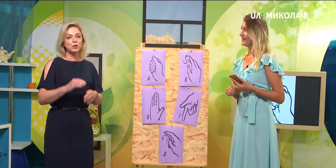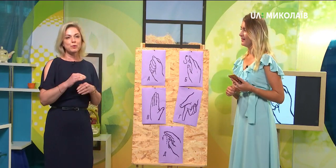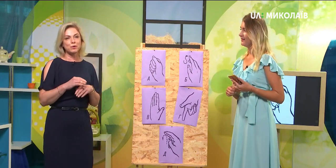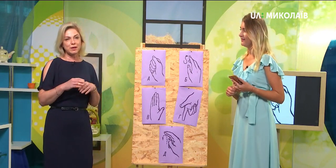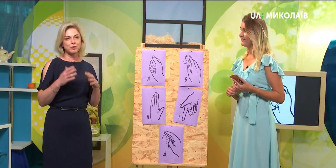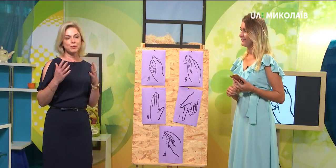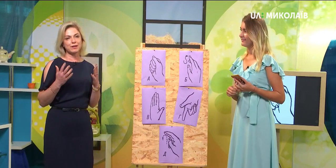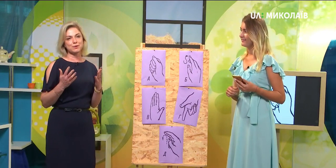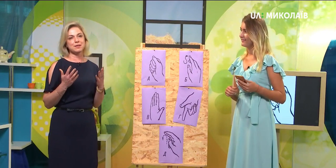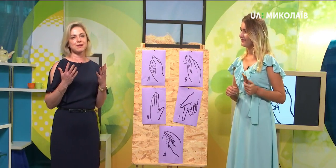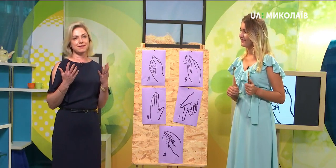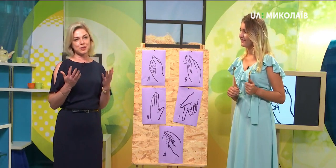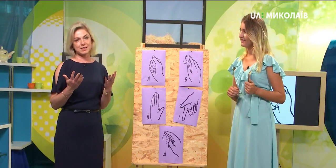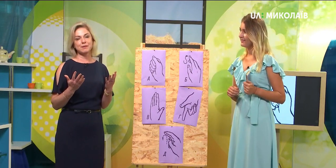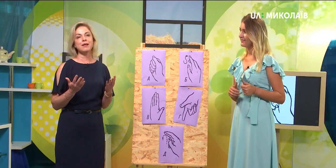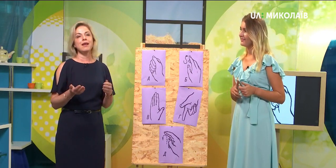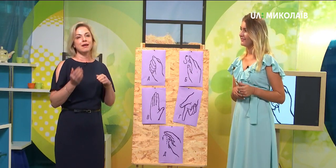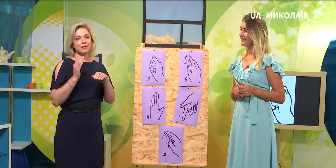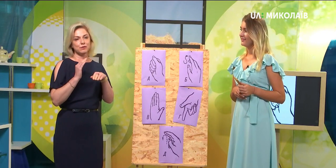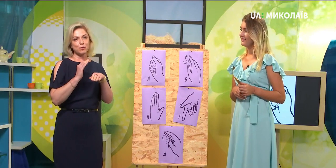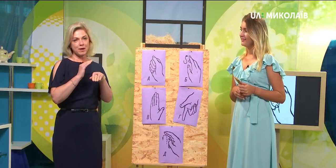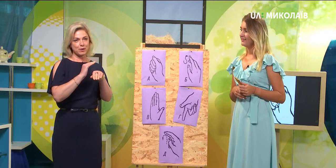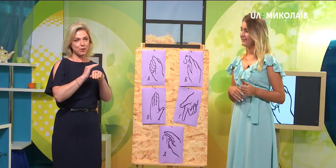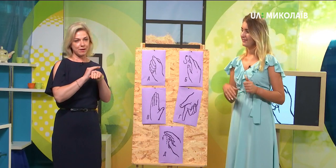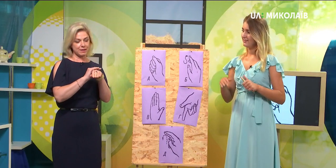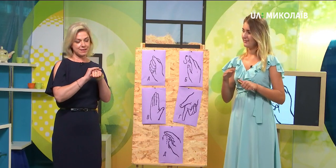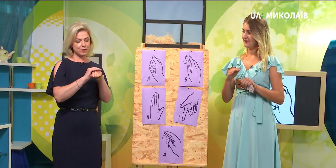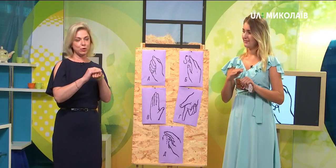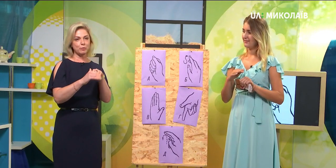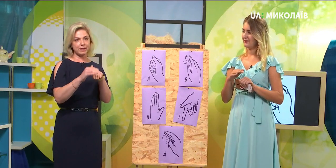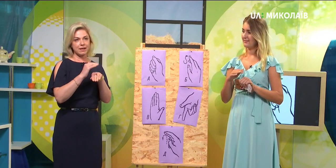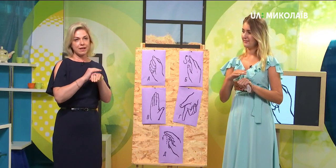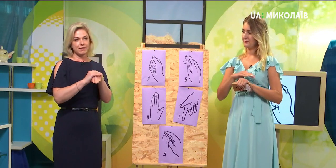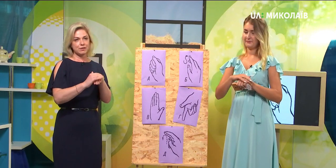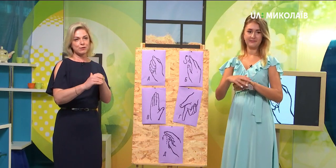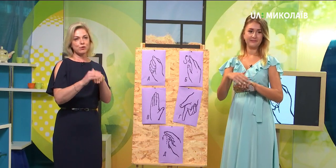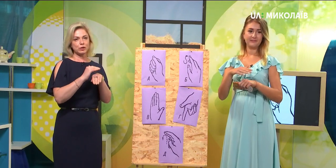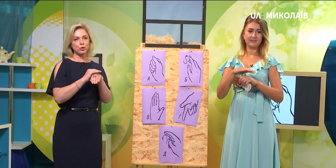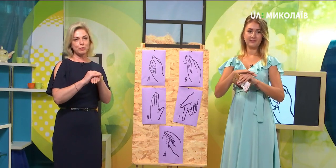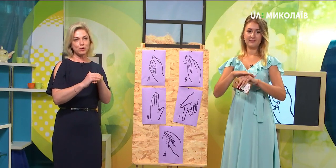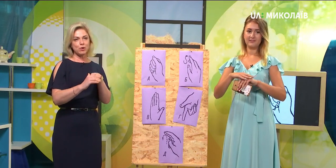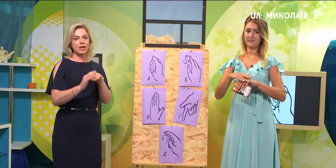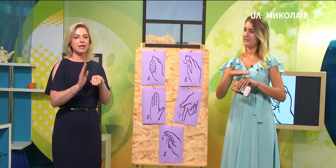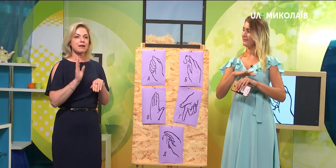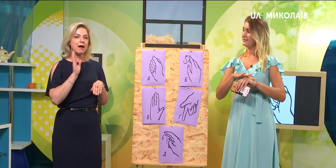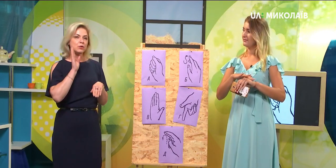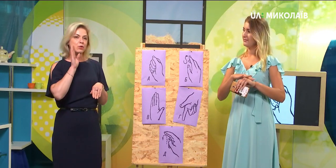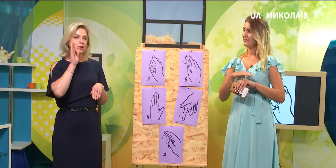Доброго ранку показується жестами двома руками. Це «добрий» від слова «доброго» і «ранку»